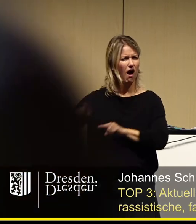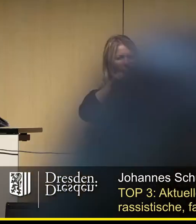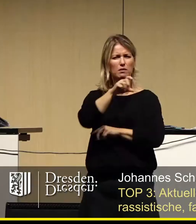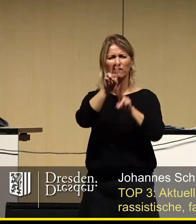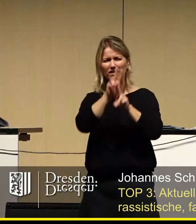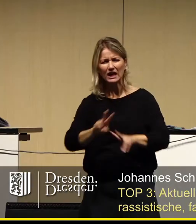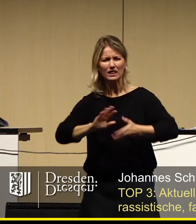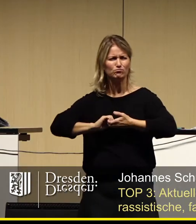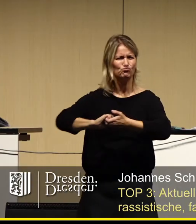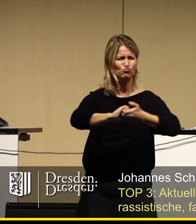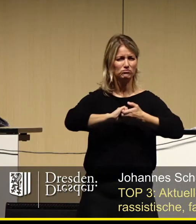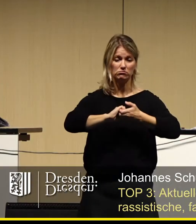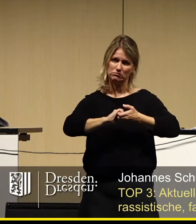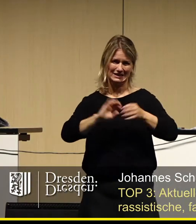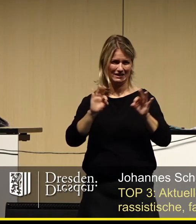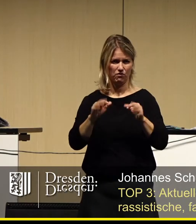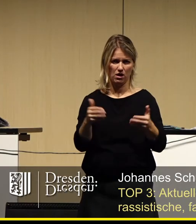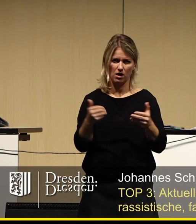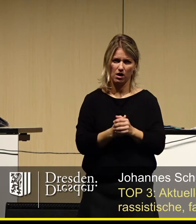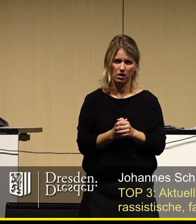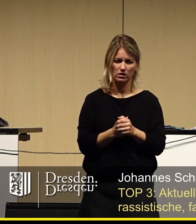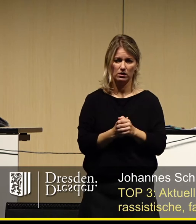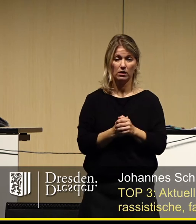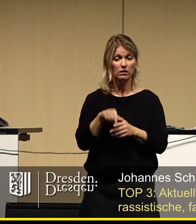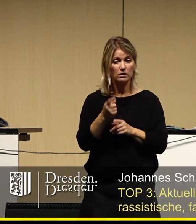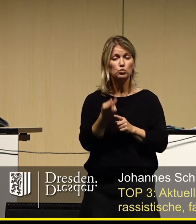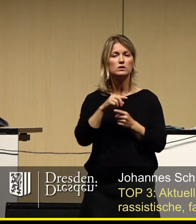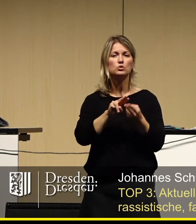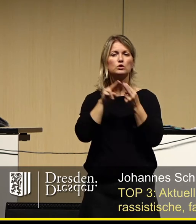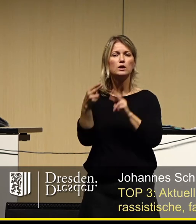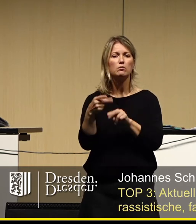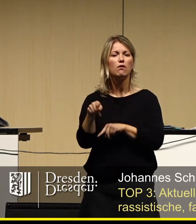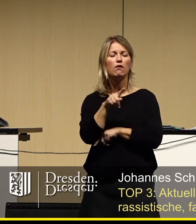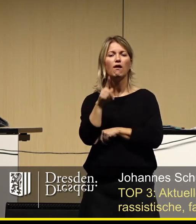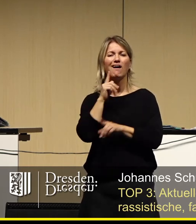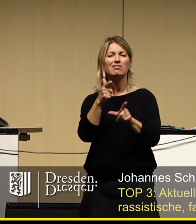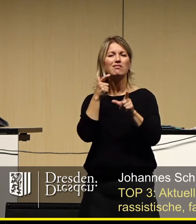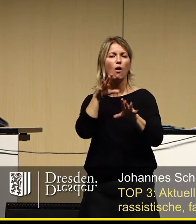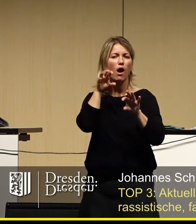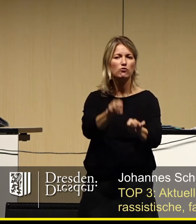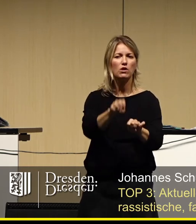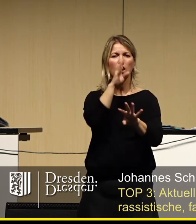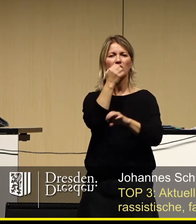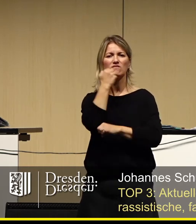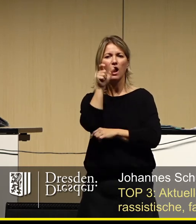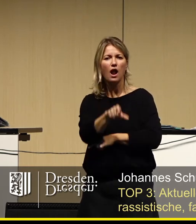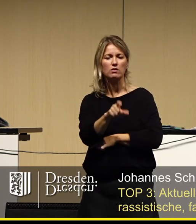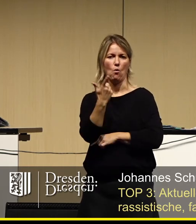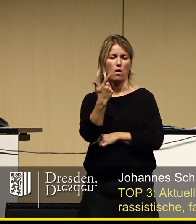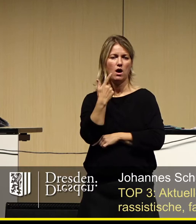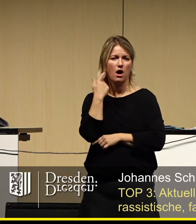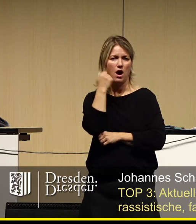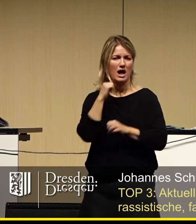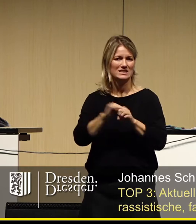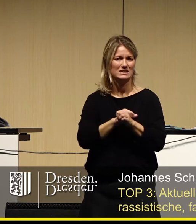und darüber hinaus, sondern auch die daraus folgenden rassistisch motivierten Terroranschläge und Gewalttaten, wie wir sie zum Beispiel